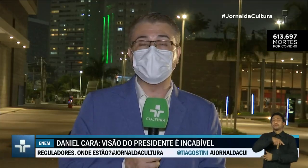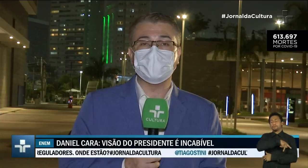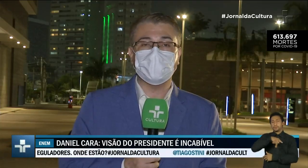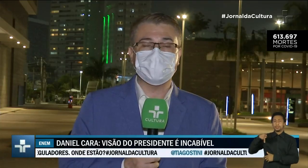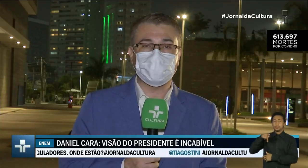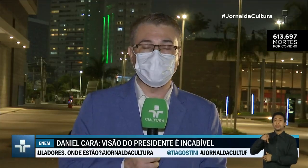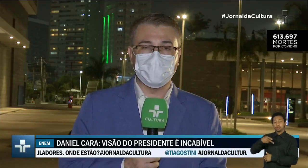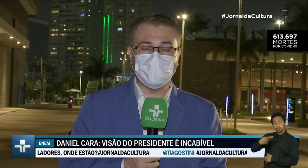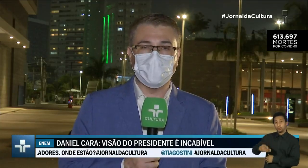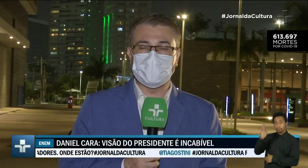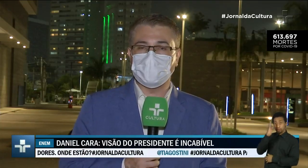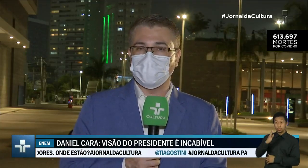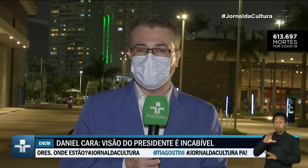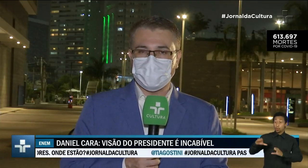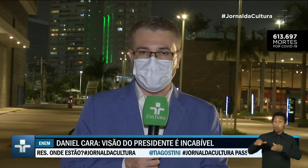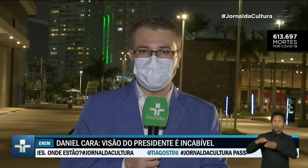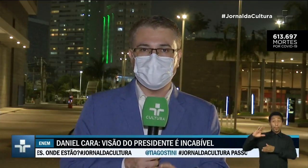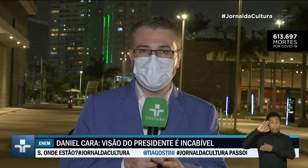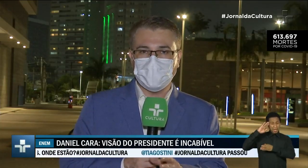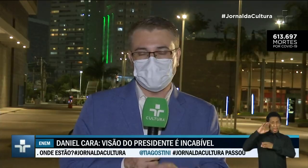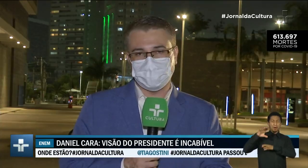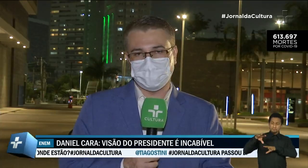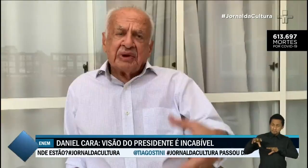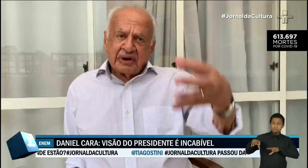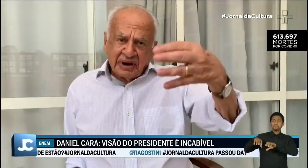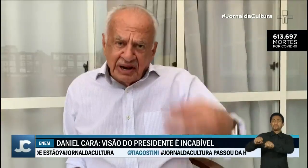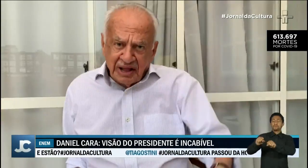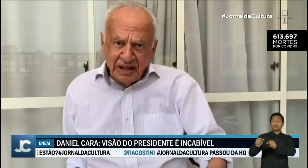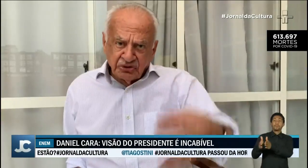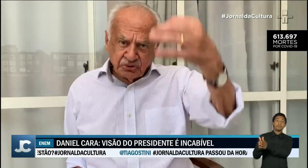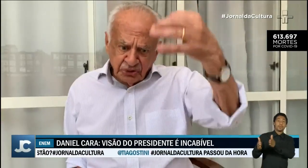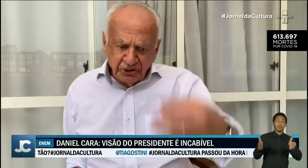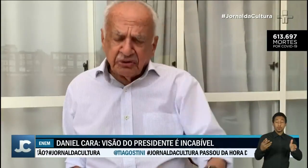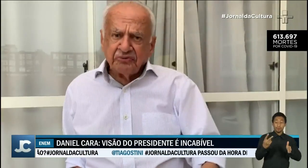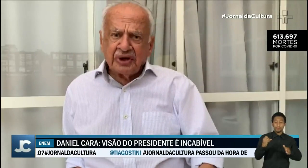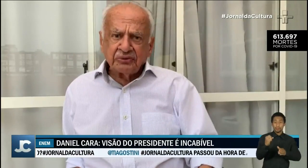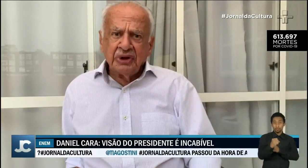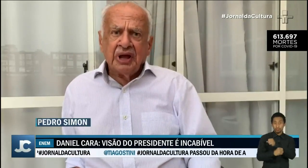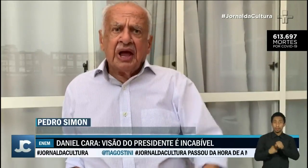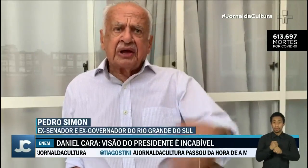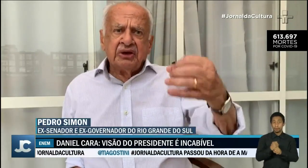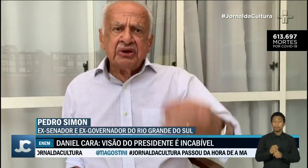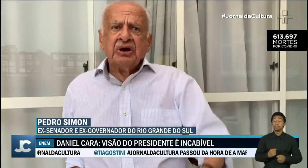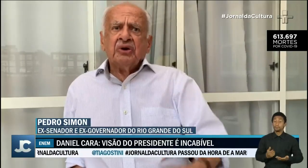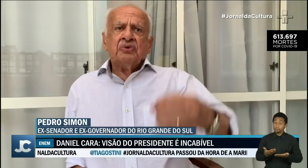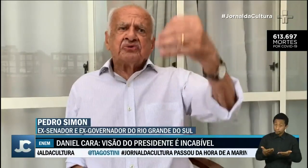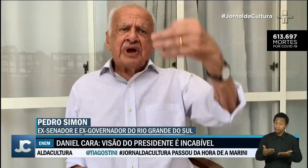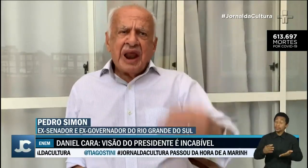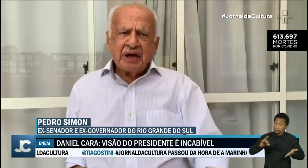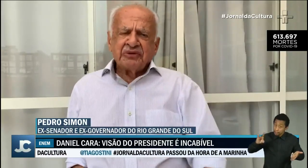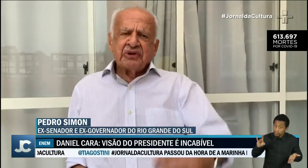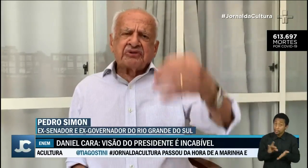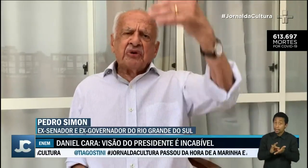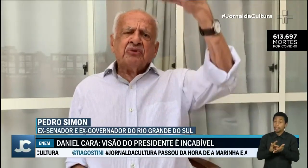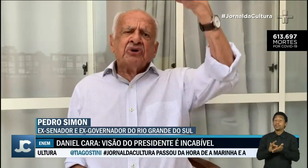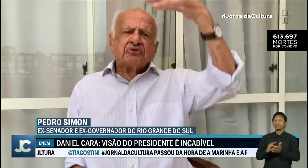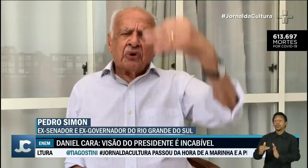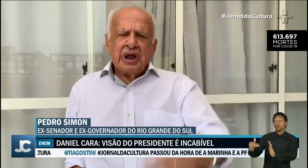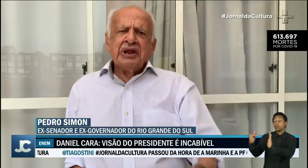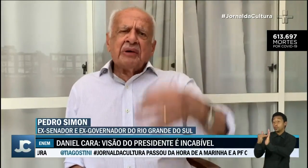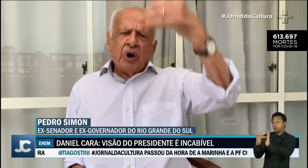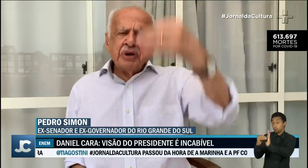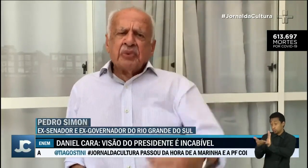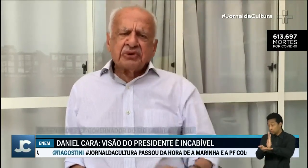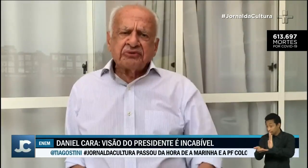espaço para os militares assumirem o poder por mais de 20 anos. A realidade jurídica do fato é que o Senado, em sessão